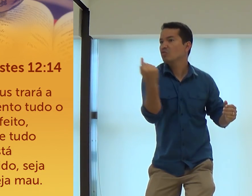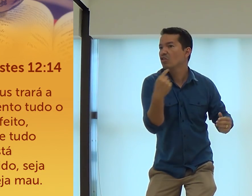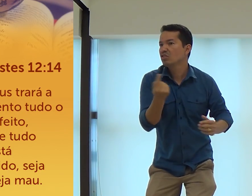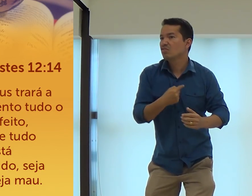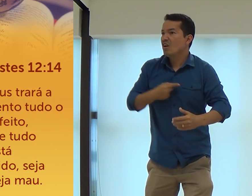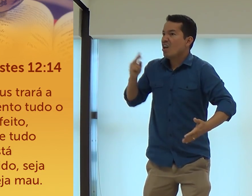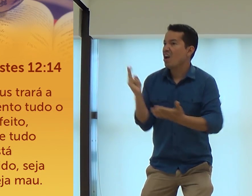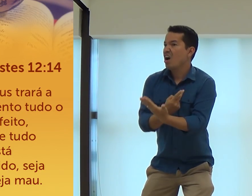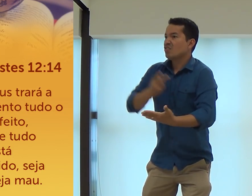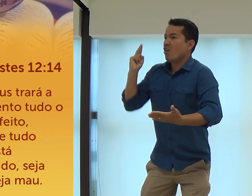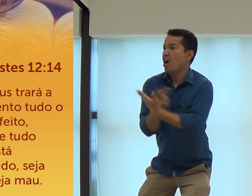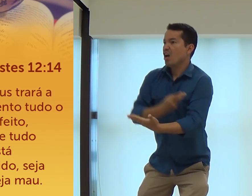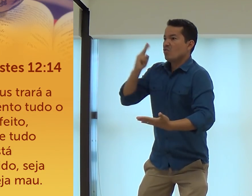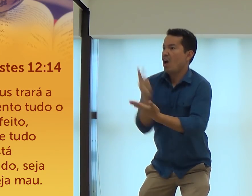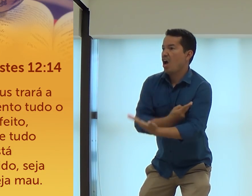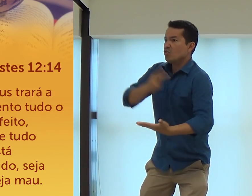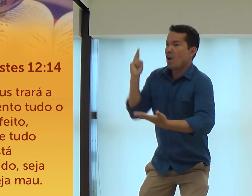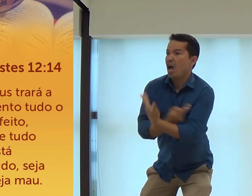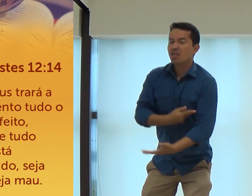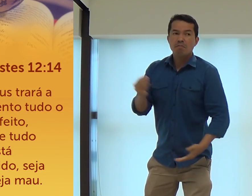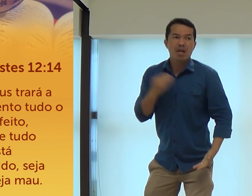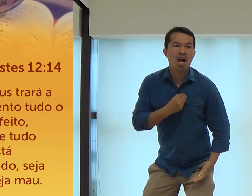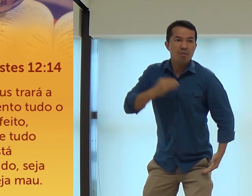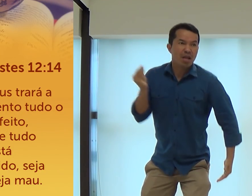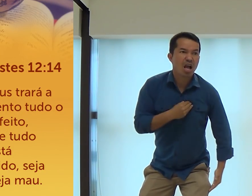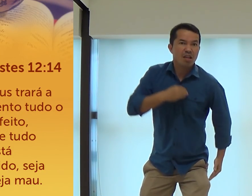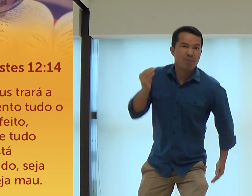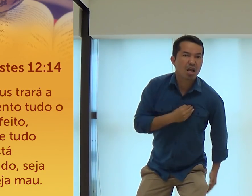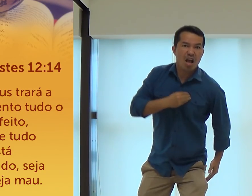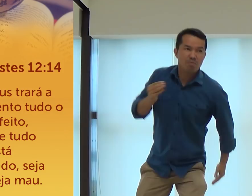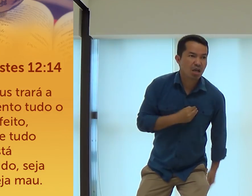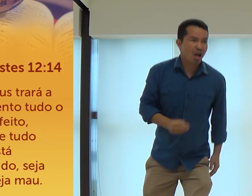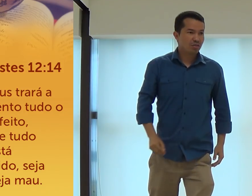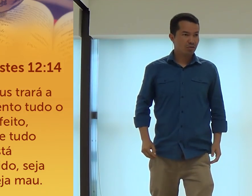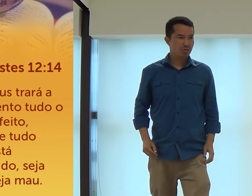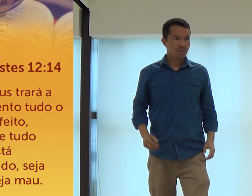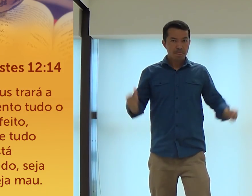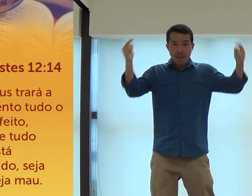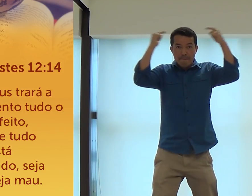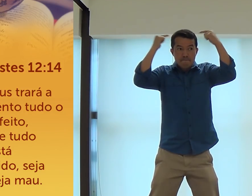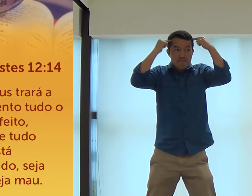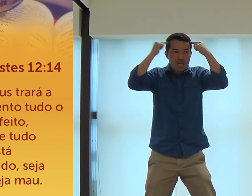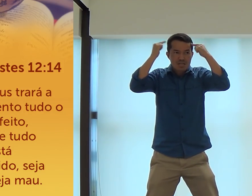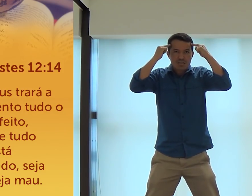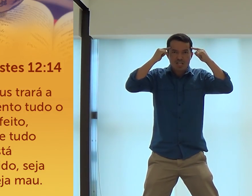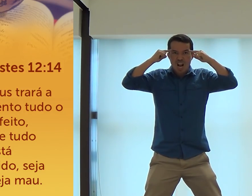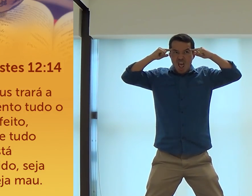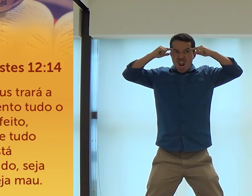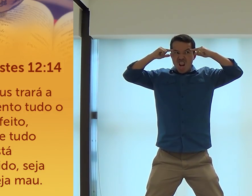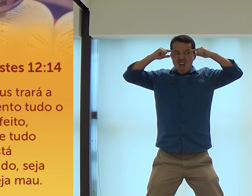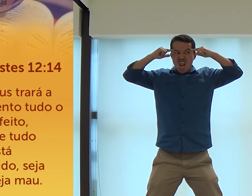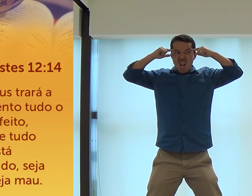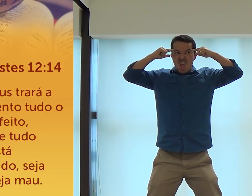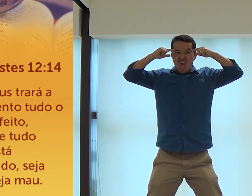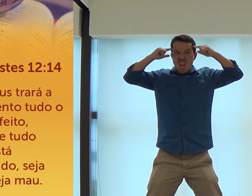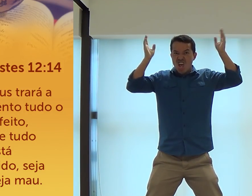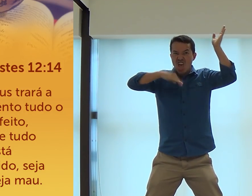chega em casa, você está sozinha, você vai lá e faz errado, errado, errado e peca, peca, peca, peca. Você fica pensando em coisas